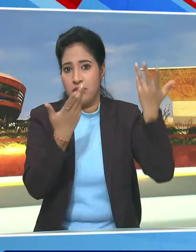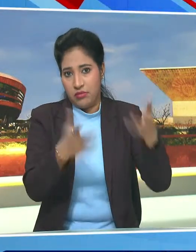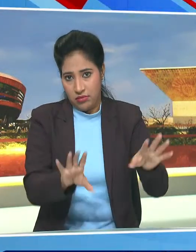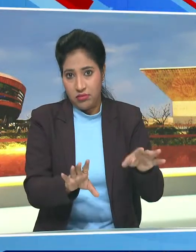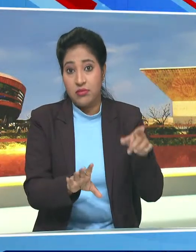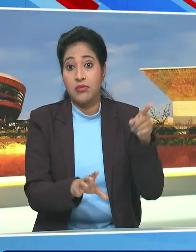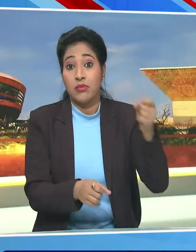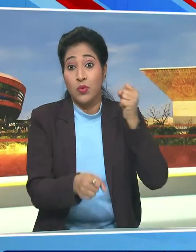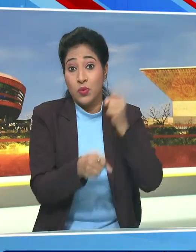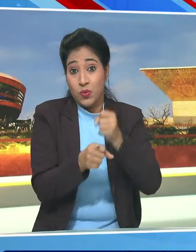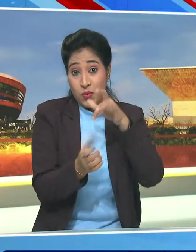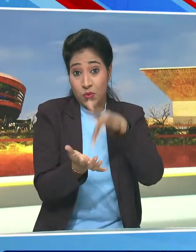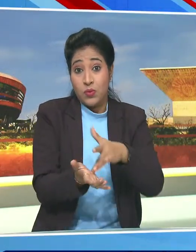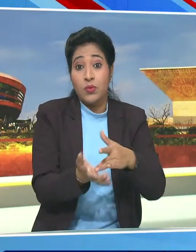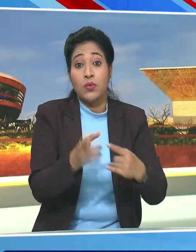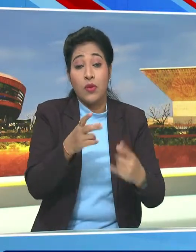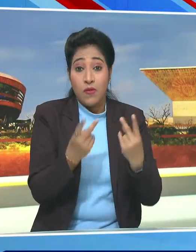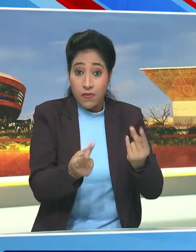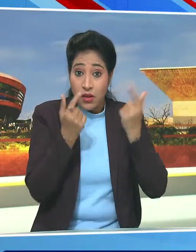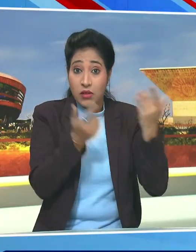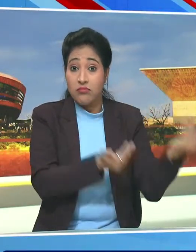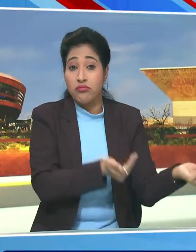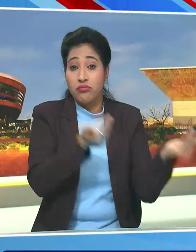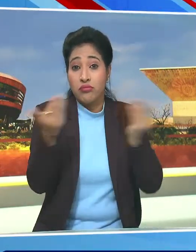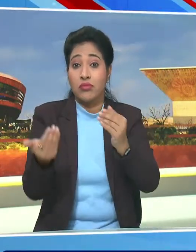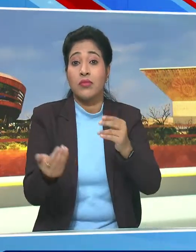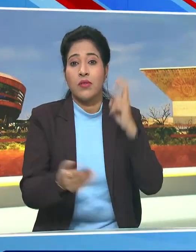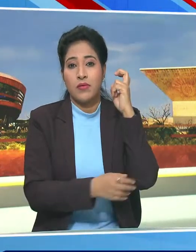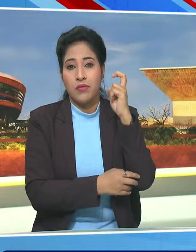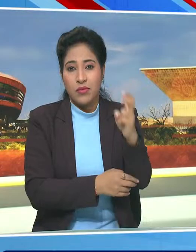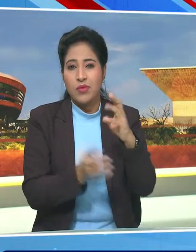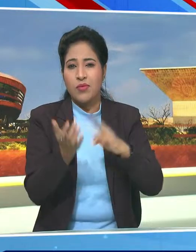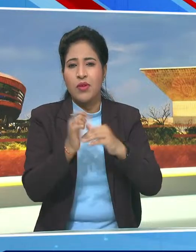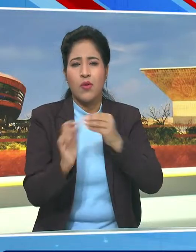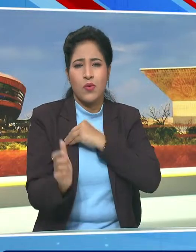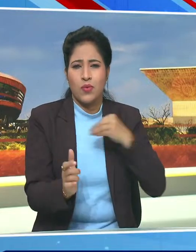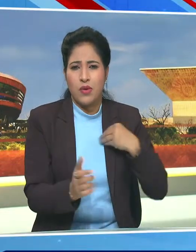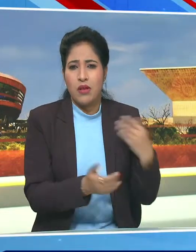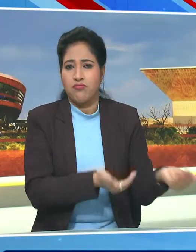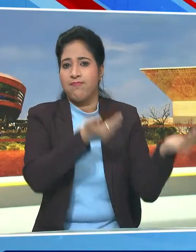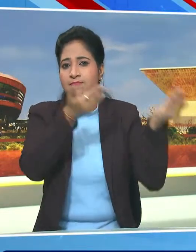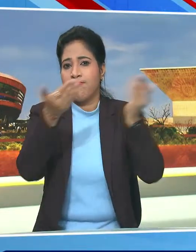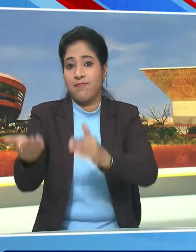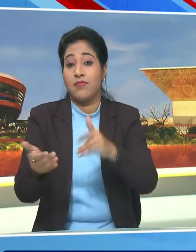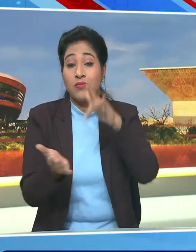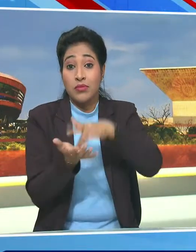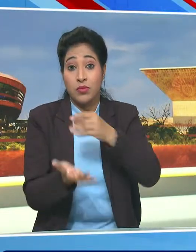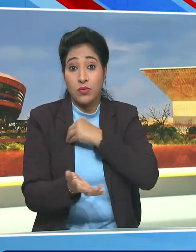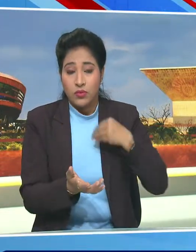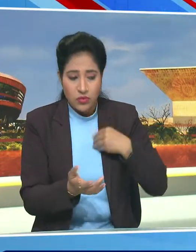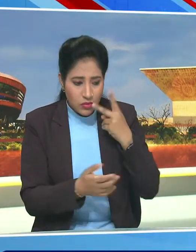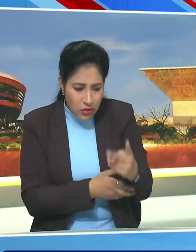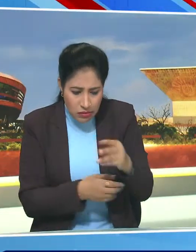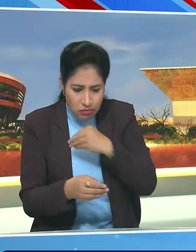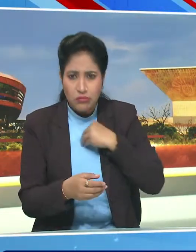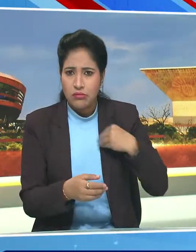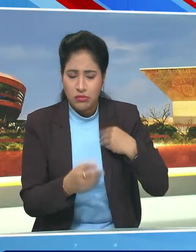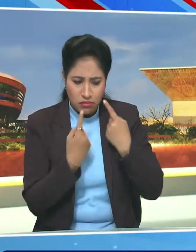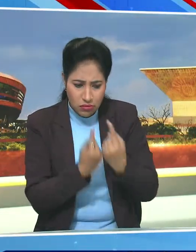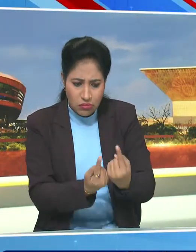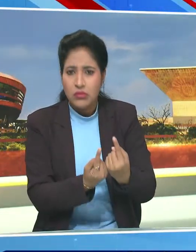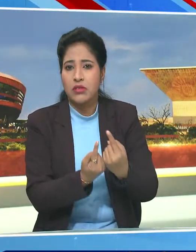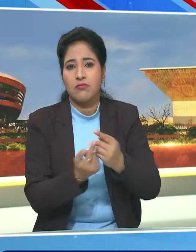निकले गोगामेडी को तुरंट मेट्रो मांस होस्पिटल ले जाया किया जहां डॉक्टरों ने उन्हें म्रत